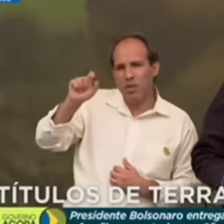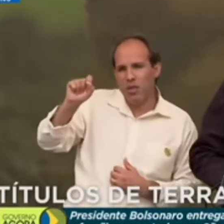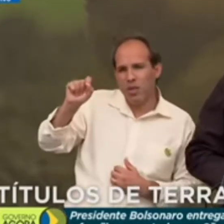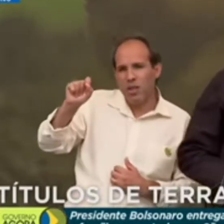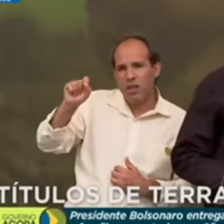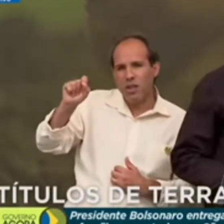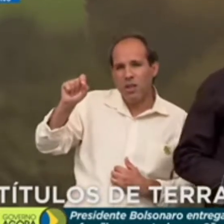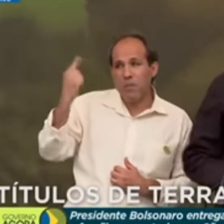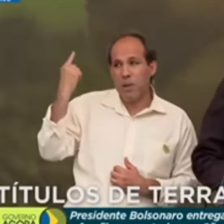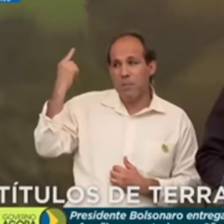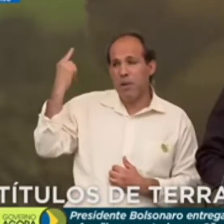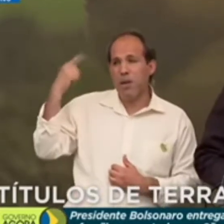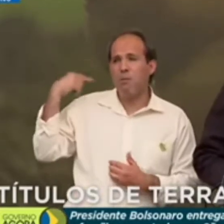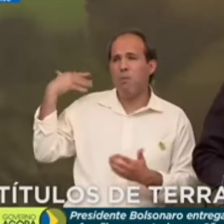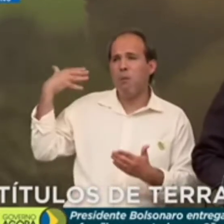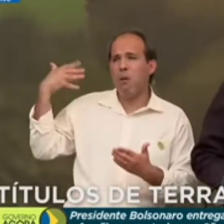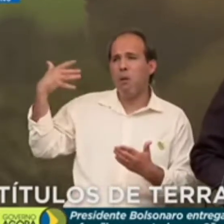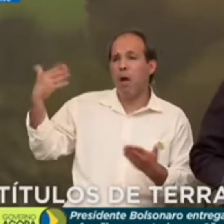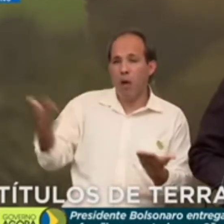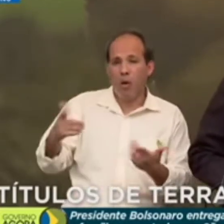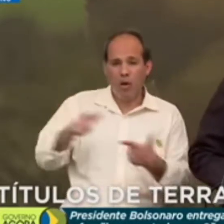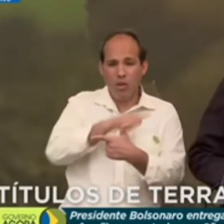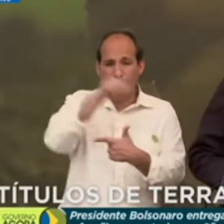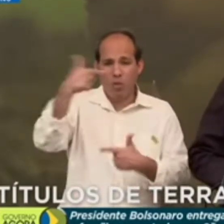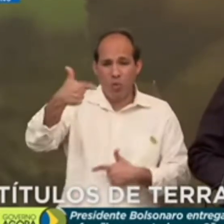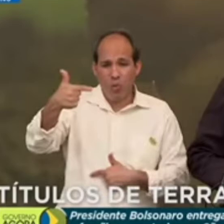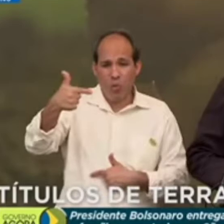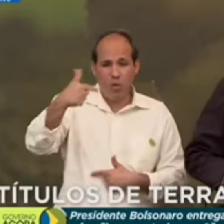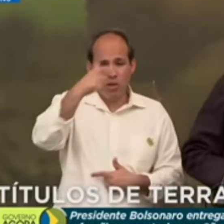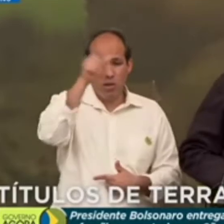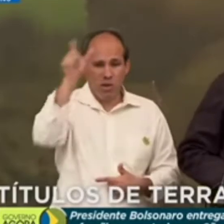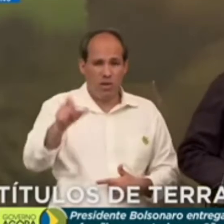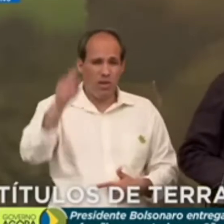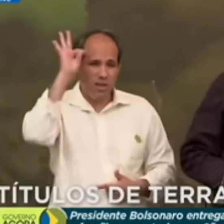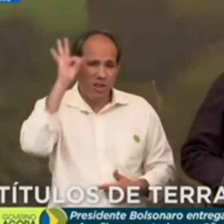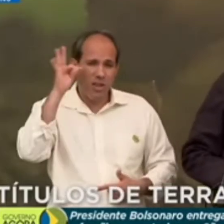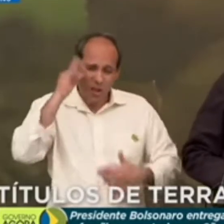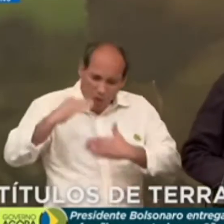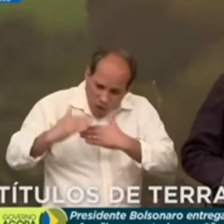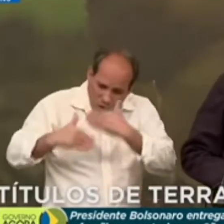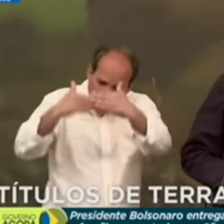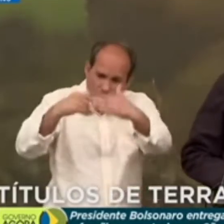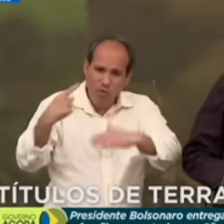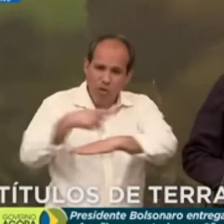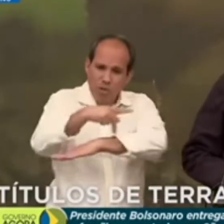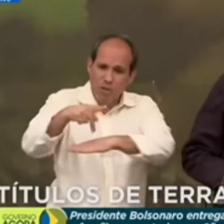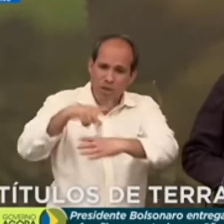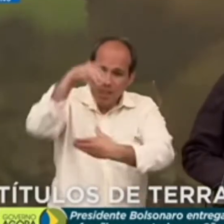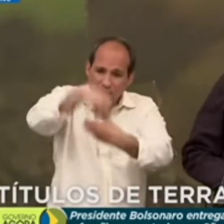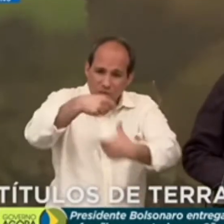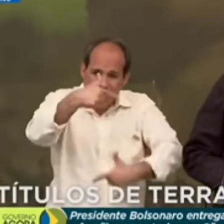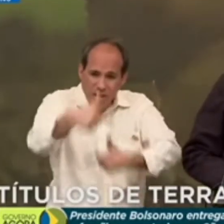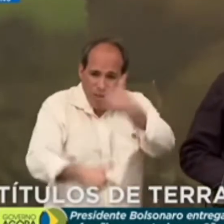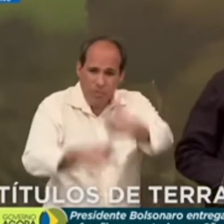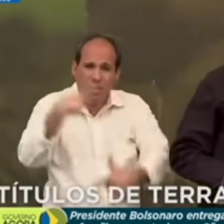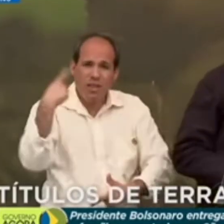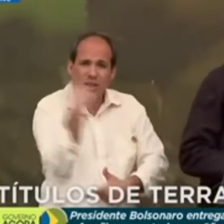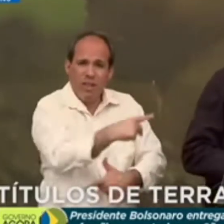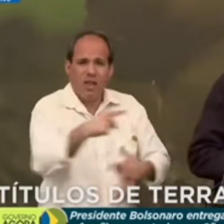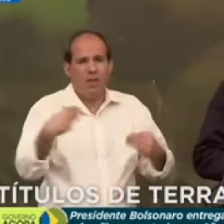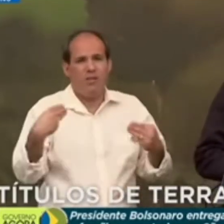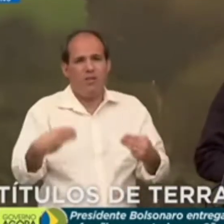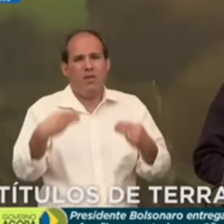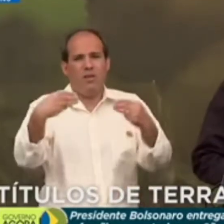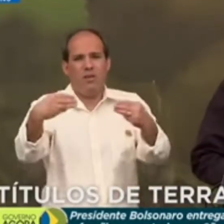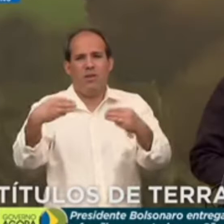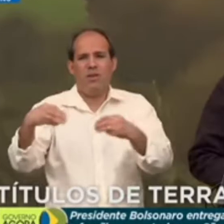Tereza Cristina desenvolve mais ainda a nossa nação com o trabalho que ela realiza no Ministério da